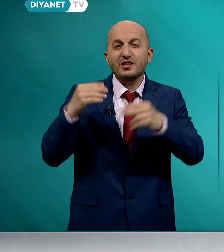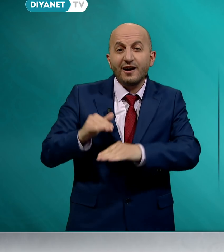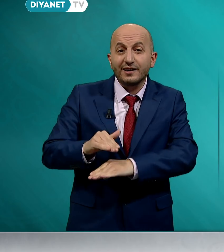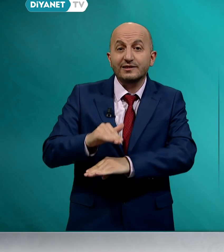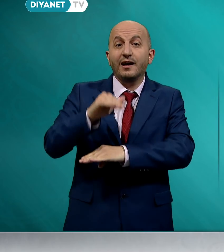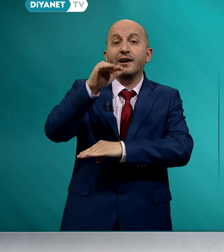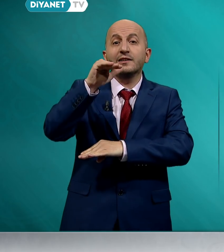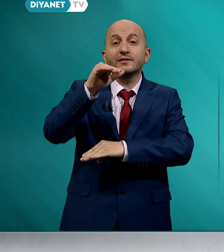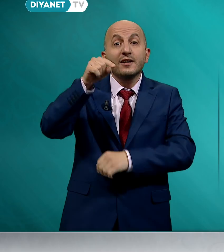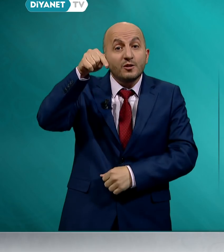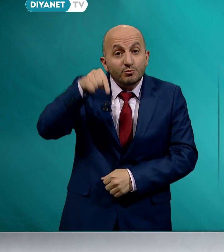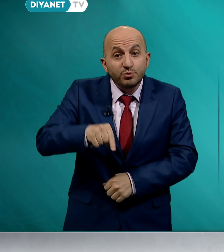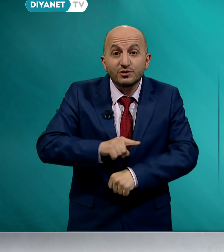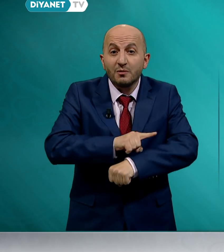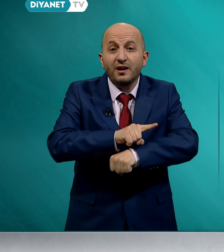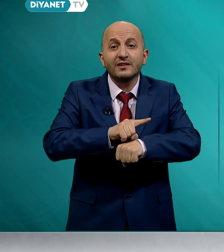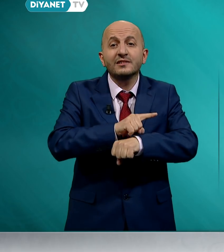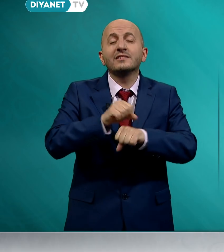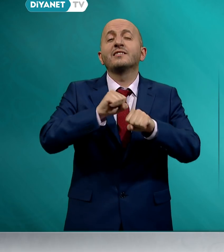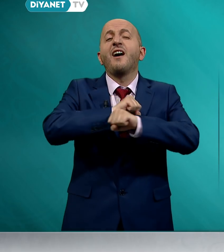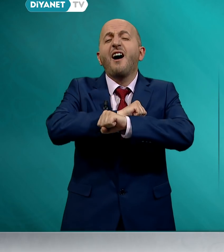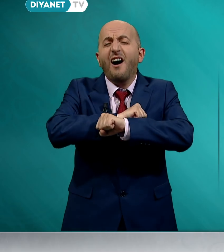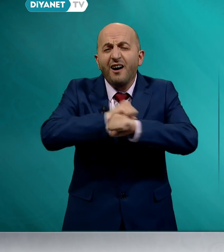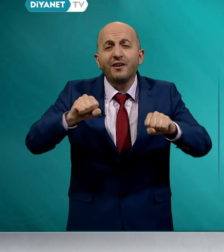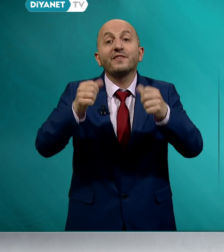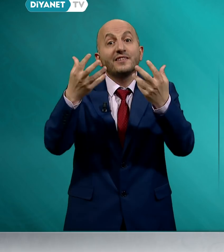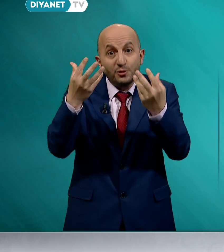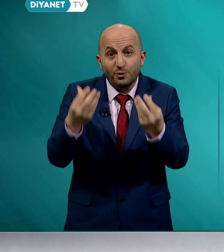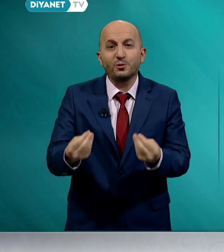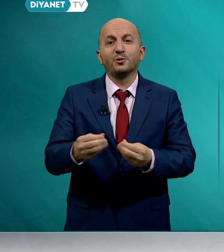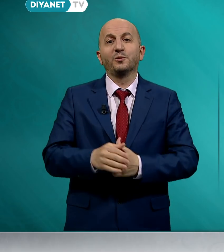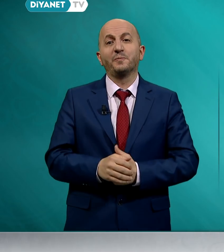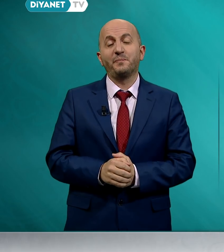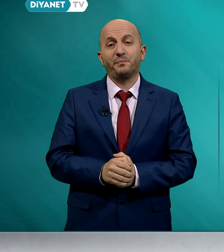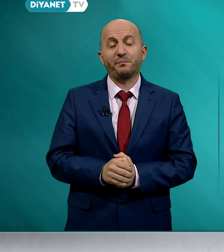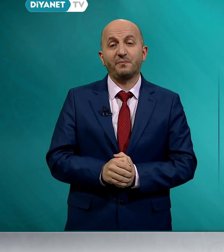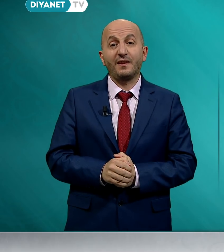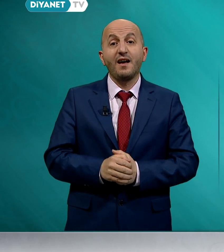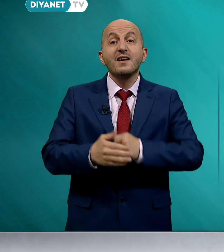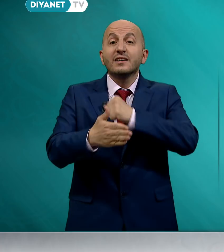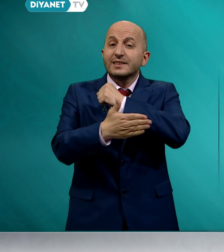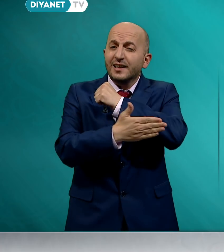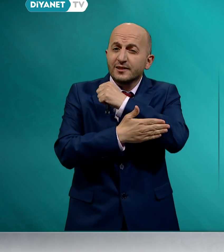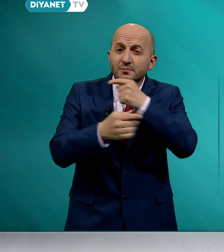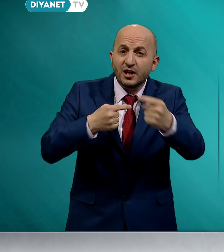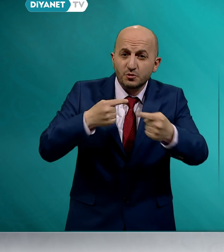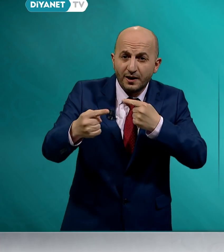hayatlar bu zamanın afeti oldu. Yardımlaşma,